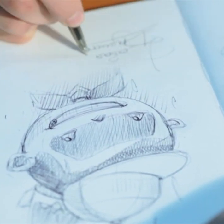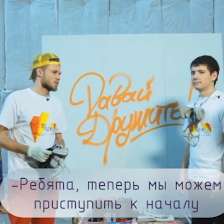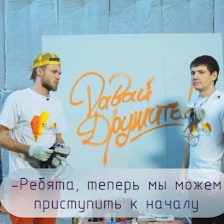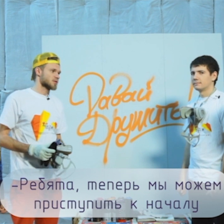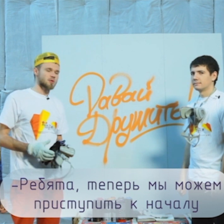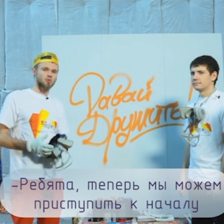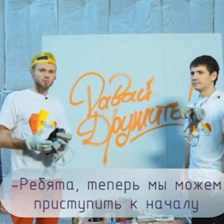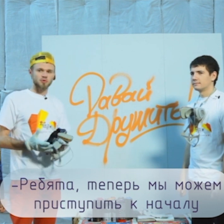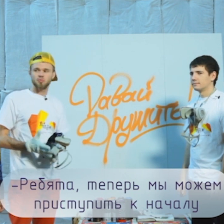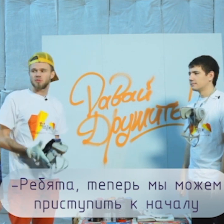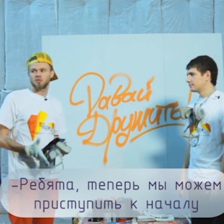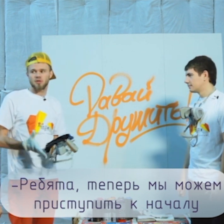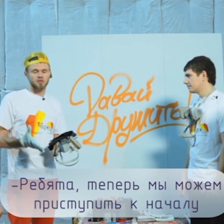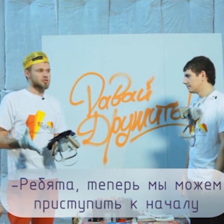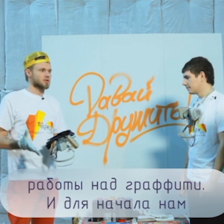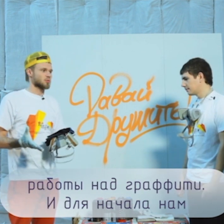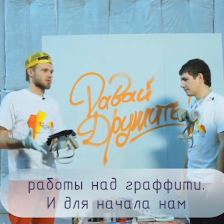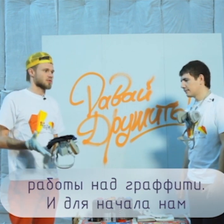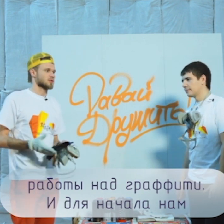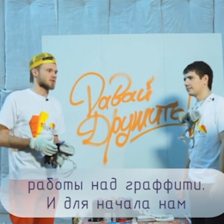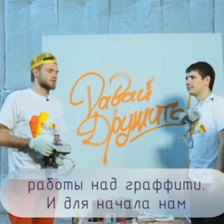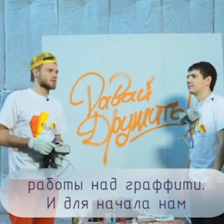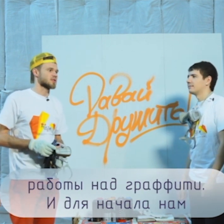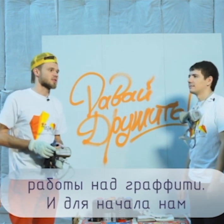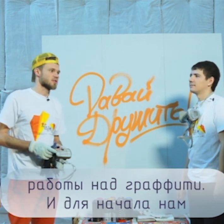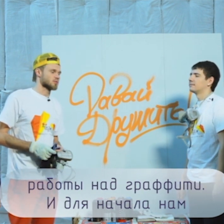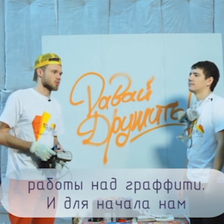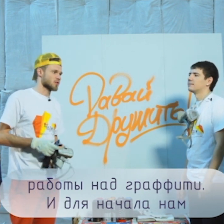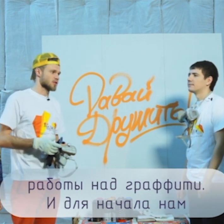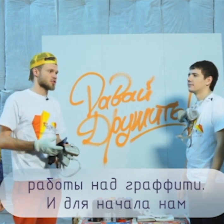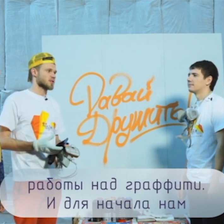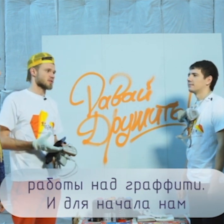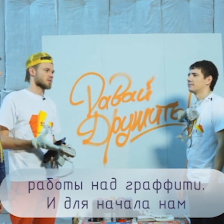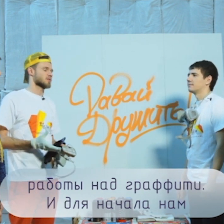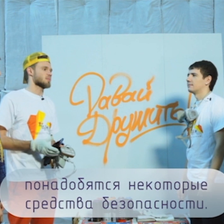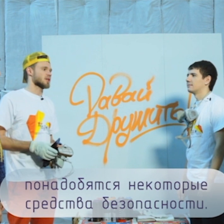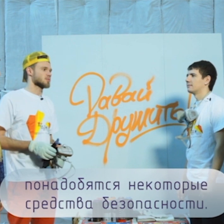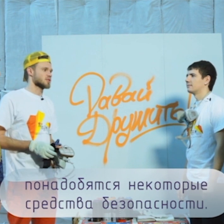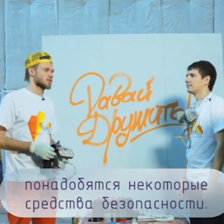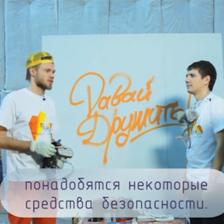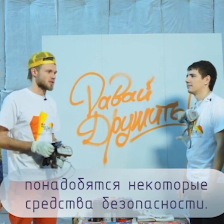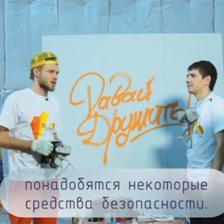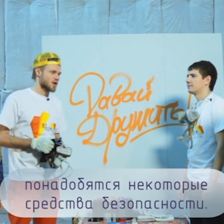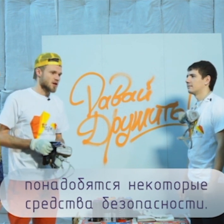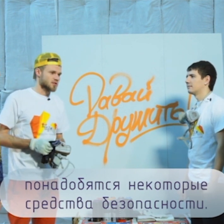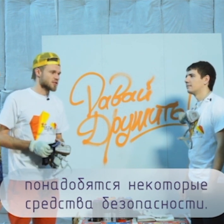Ребята, теперь мы можем приступить к Сначала работа над граффити, и для начала нам понадобятся некоторые средства